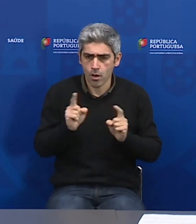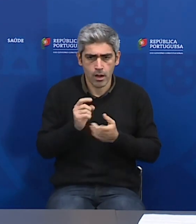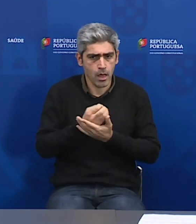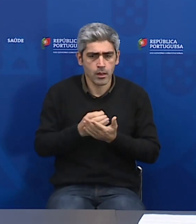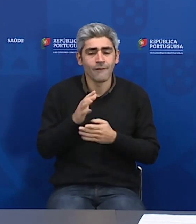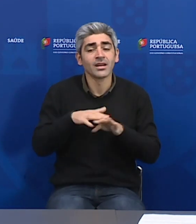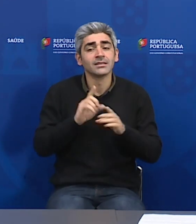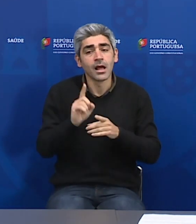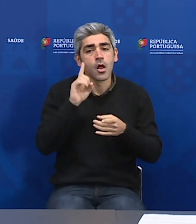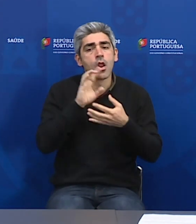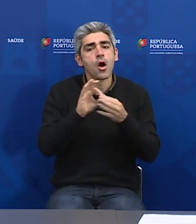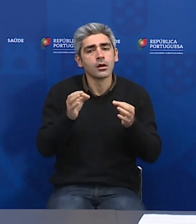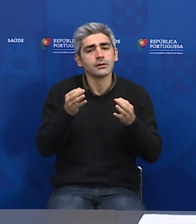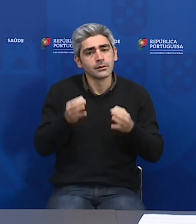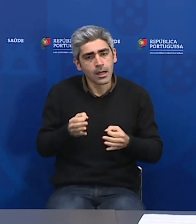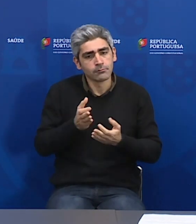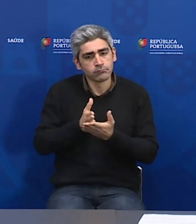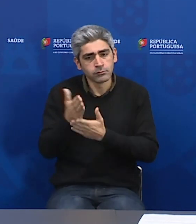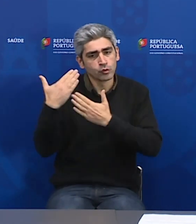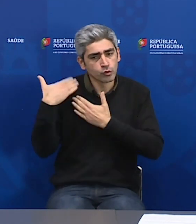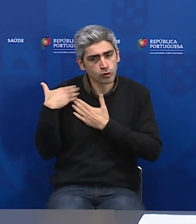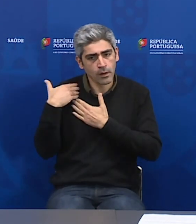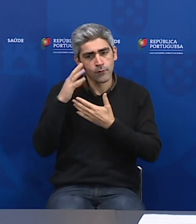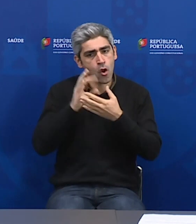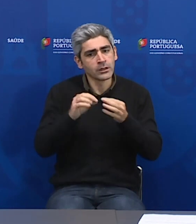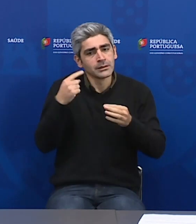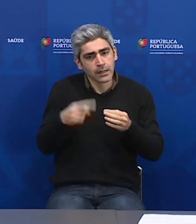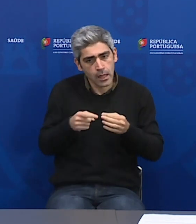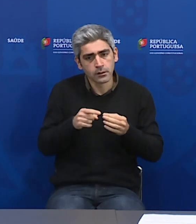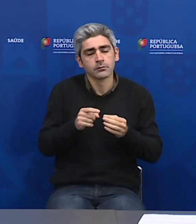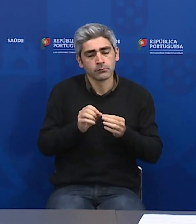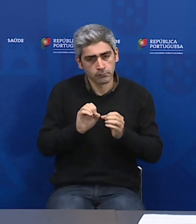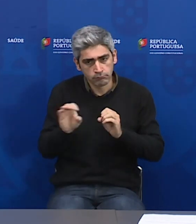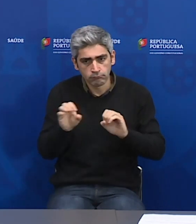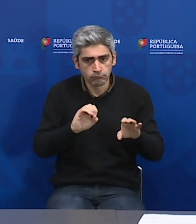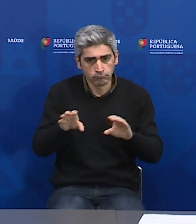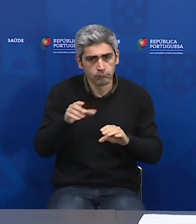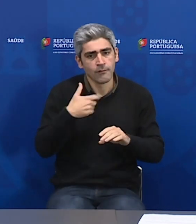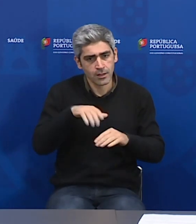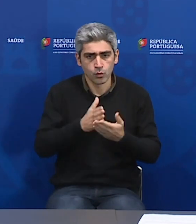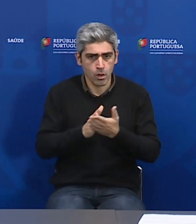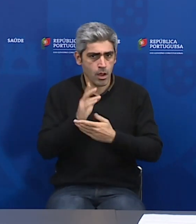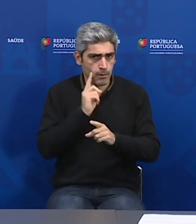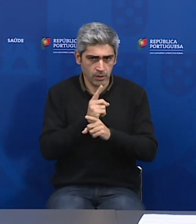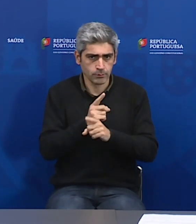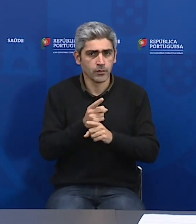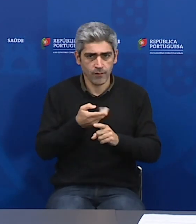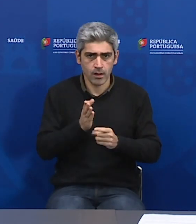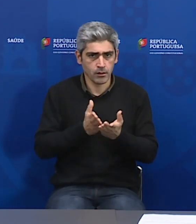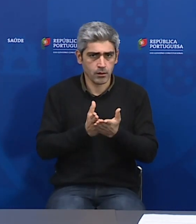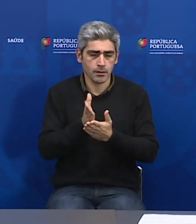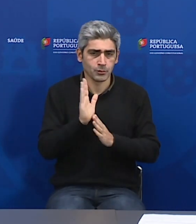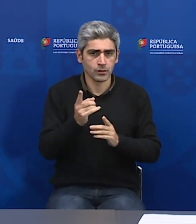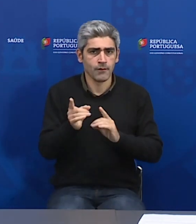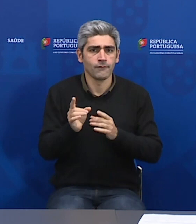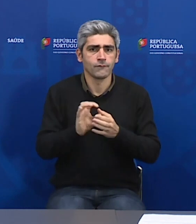Estamos a fazê-lo de uma forma séria, responsável e racional. E, portanto, queremos continuar a fazê-lo e, como lhe estou a dizer, tem que ser